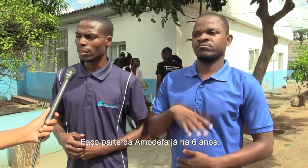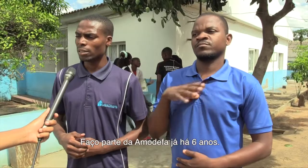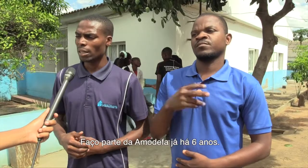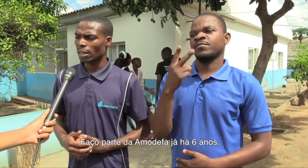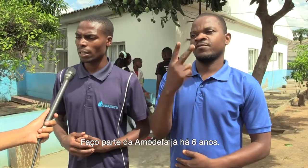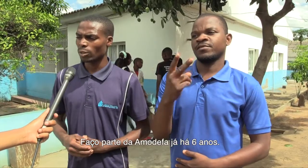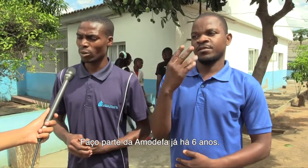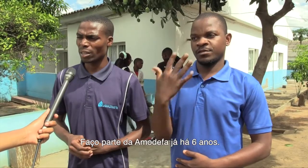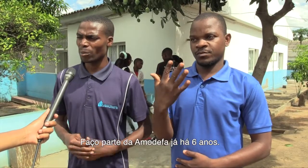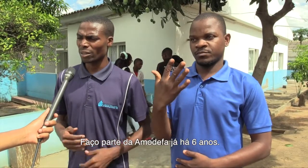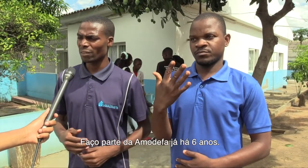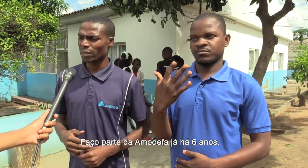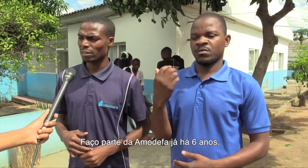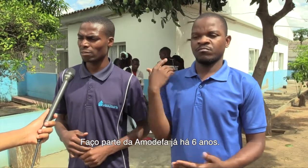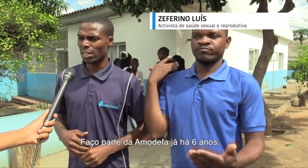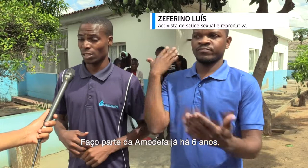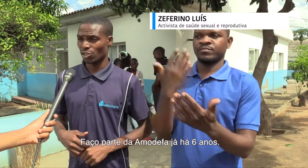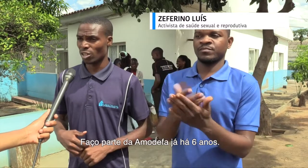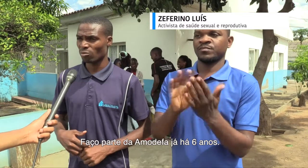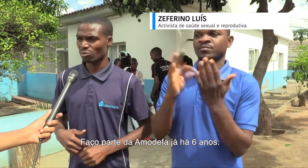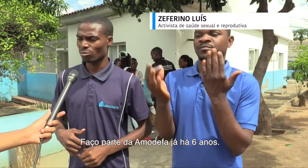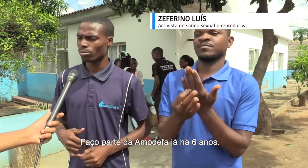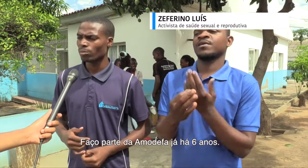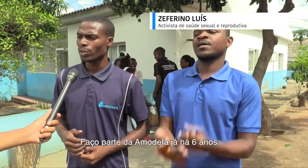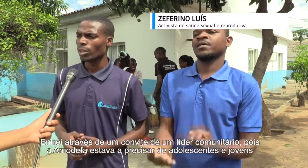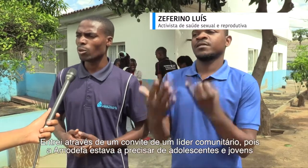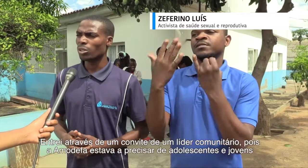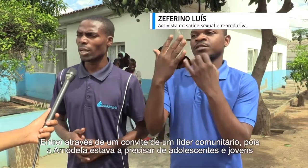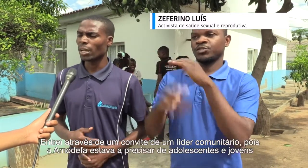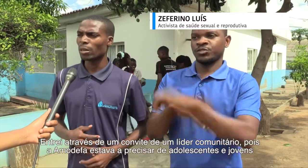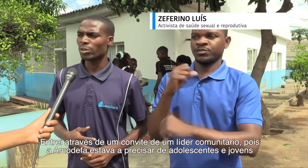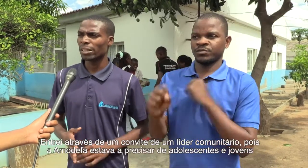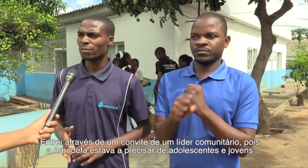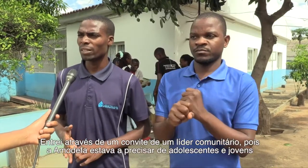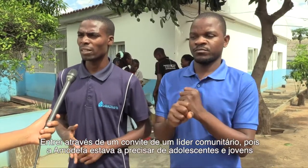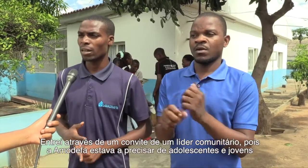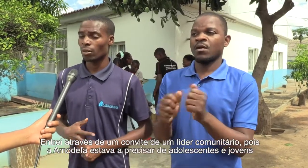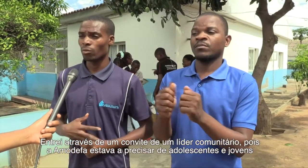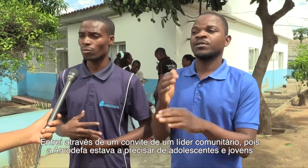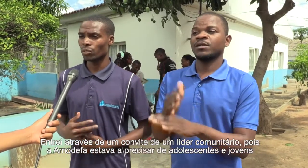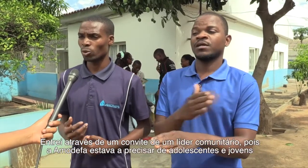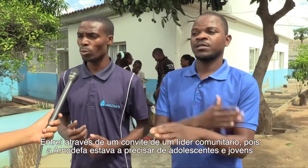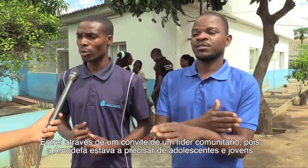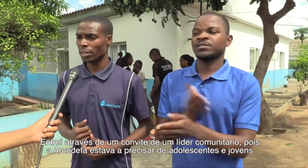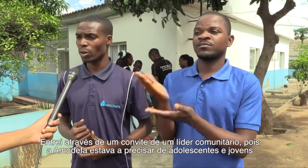Estou aqui na Modefa já há seis anos. Eu entrei aqui na Modefa ao convite do meu líder